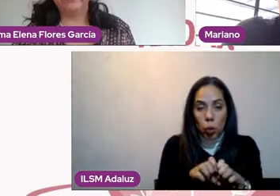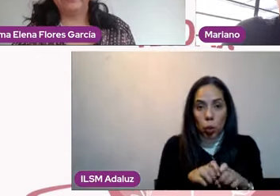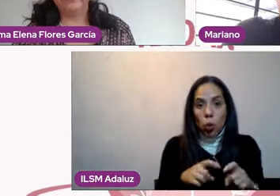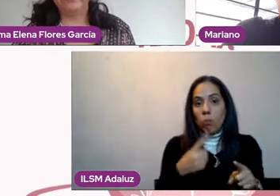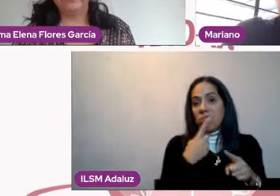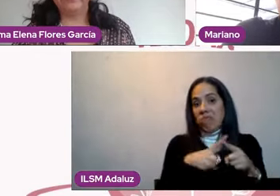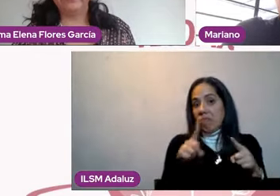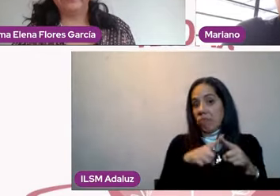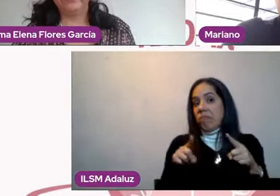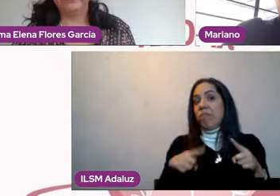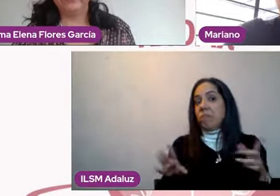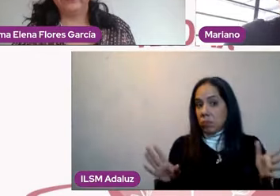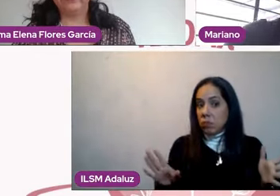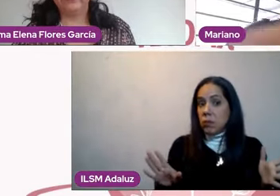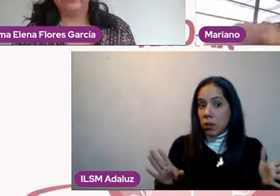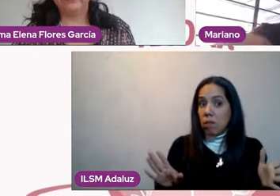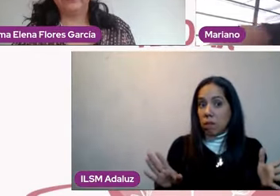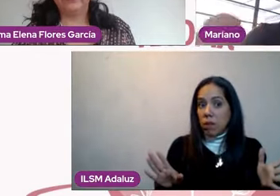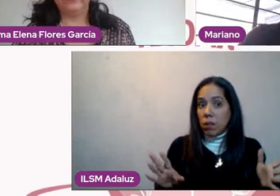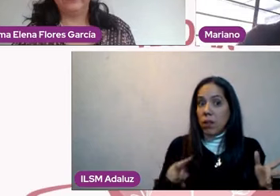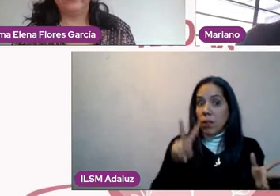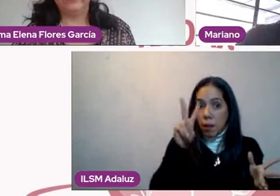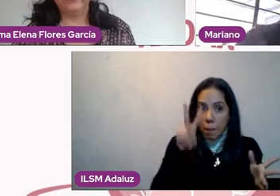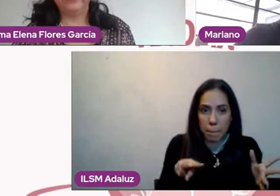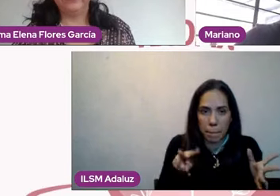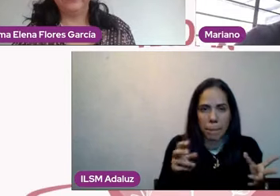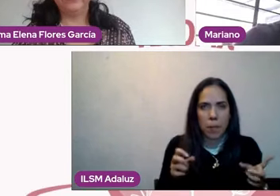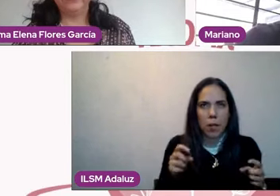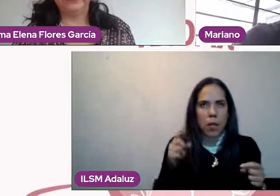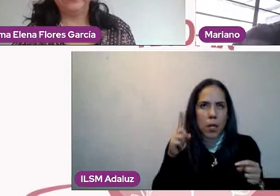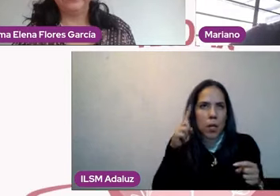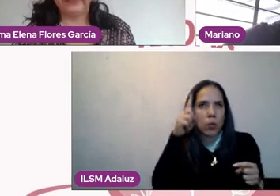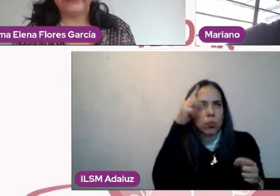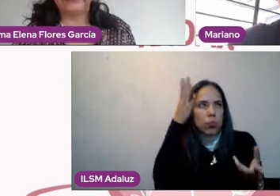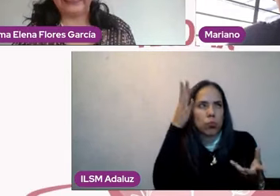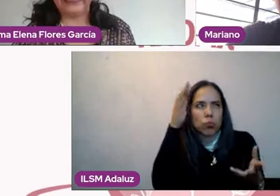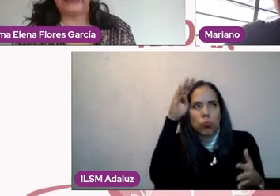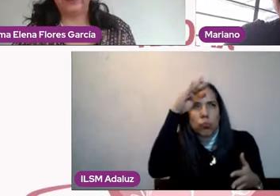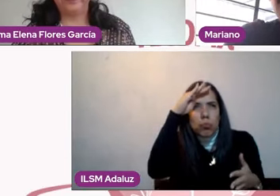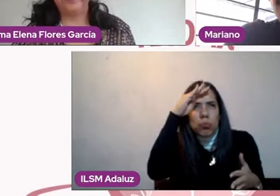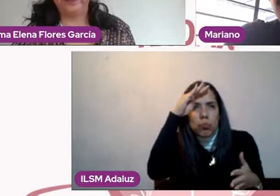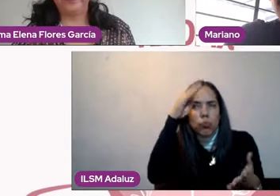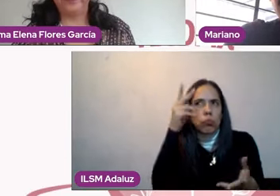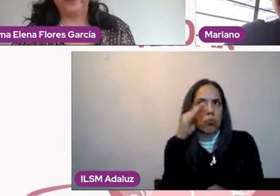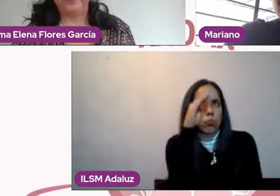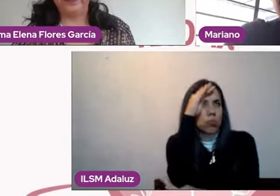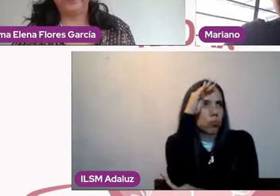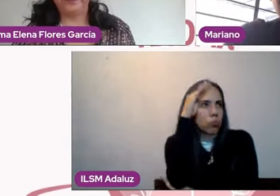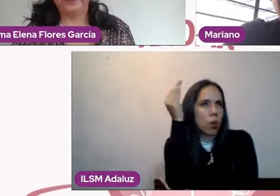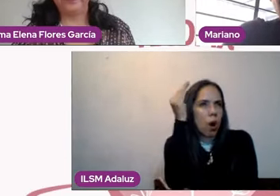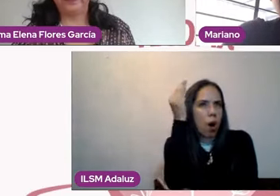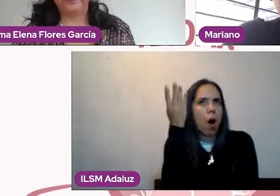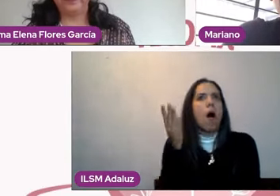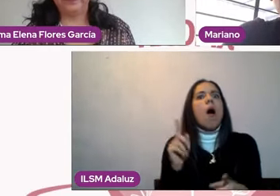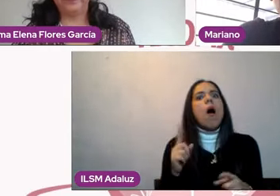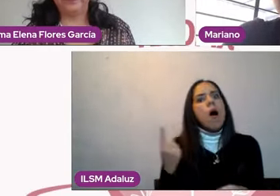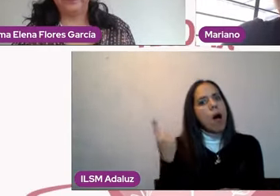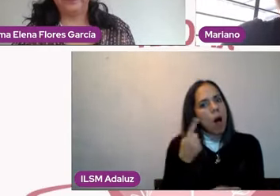de que haya verdaderamente un análisis de lo que es la responsabilidad afectiva.